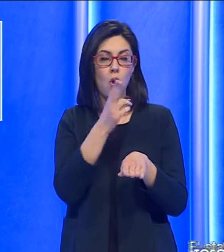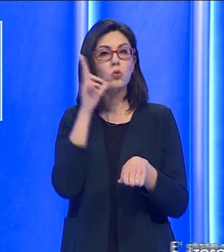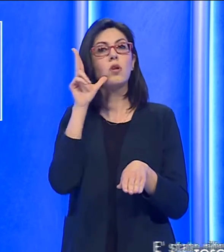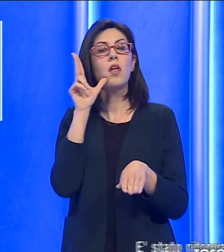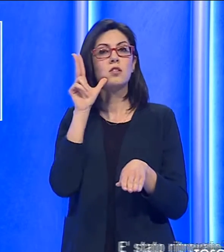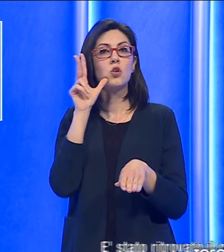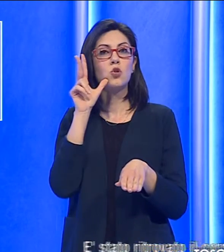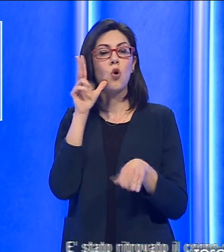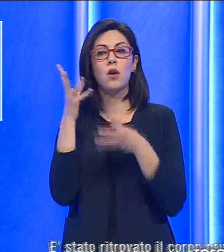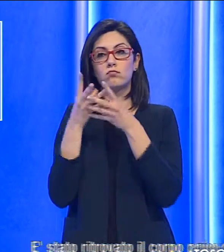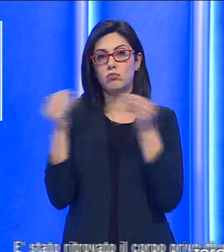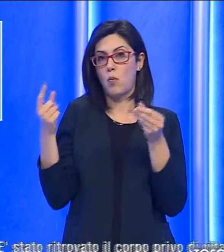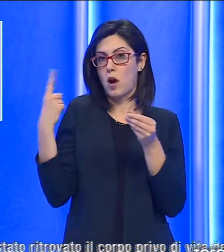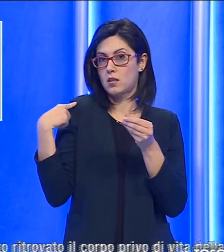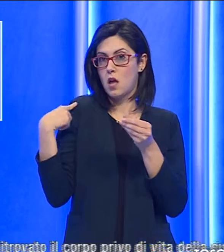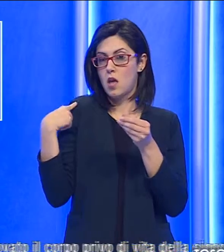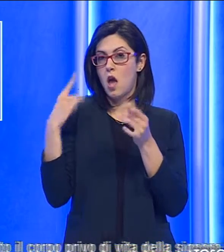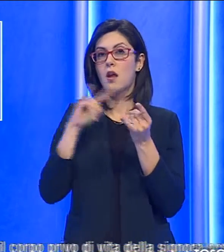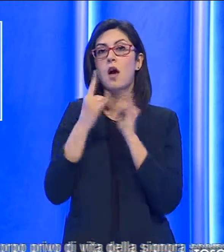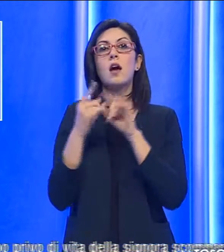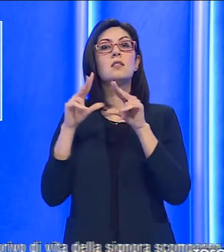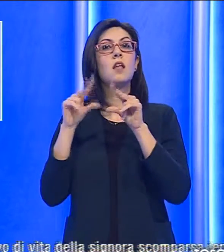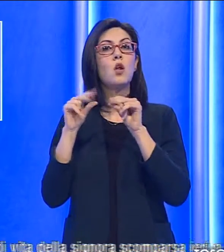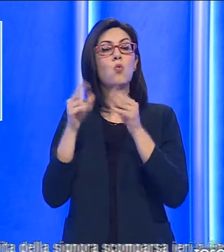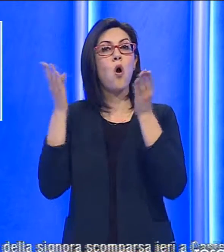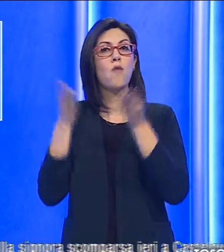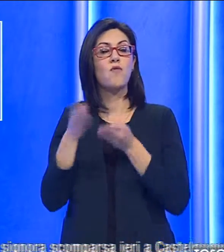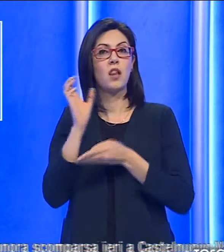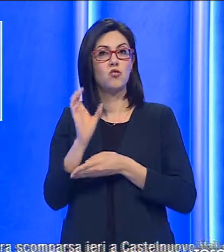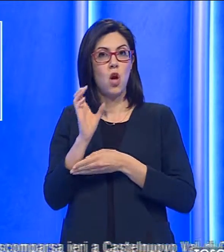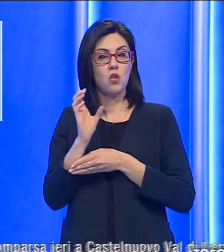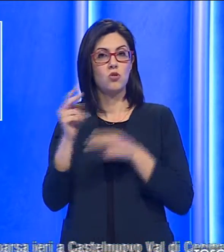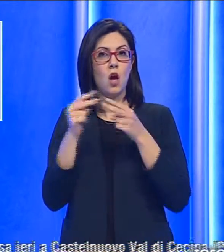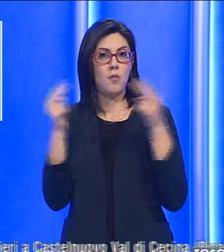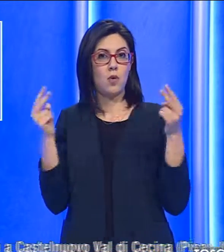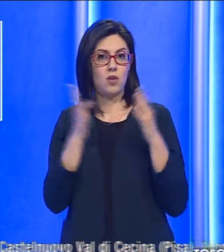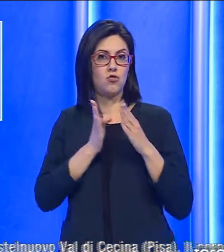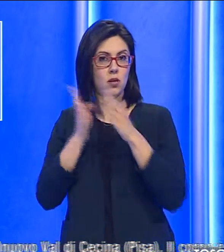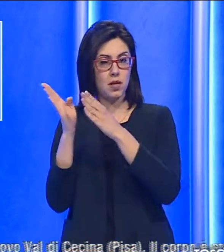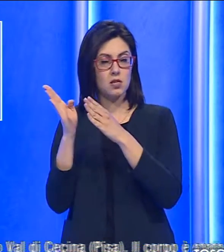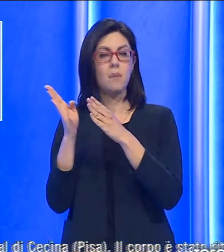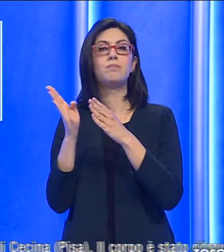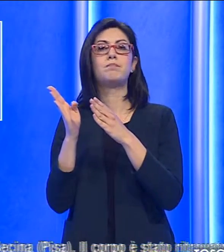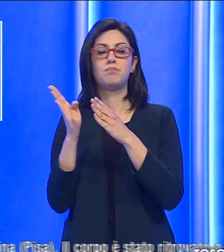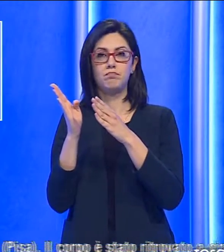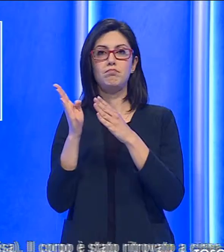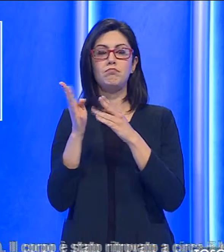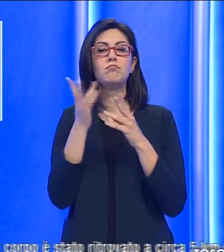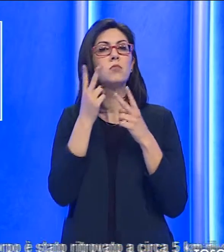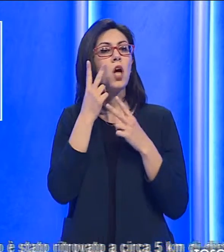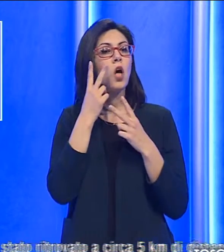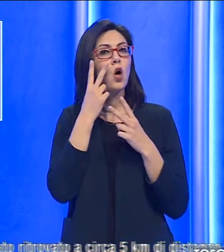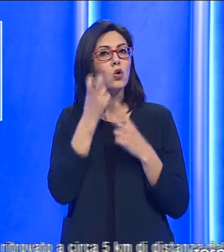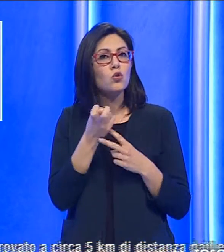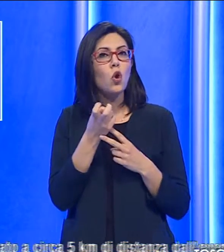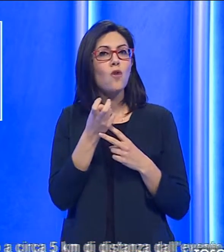signora scomparsa ieri a Castelnuovo, Val di Cecina, in provincia di Pisa. È stato ritrovato